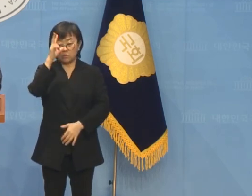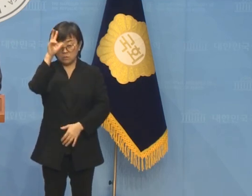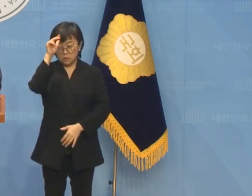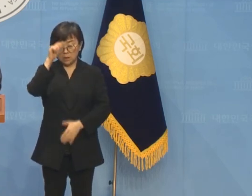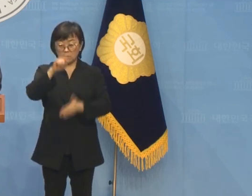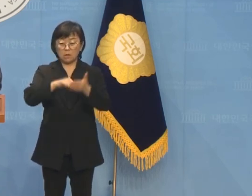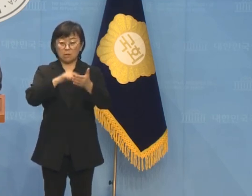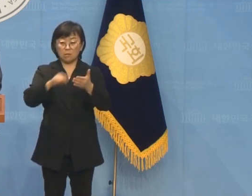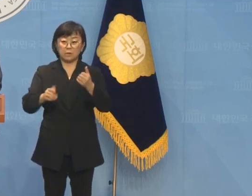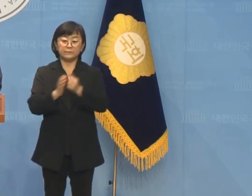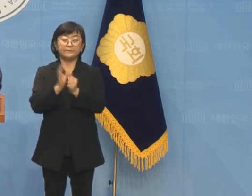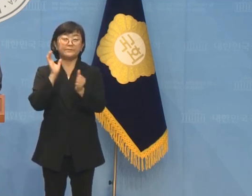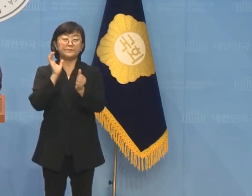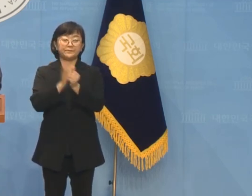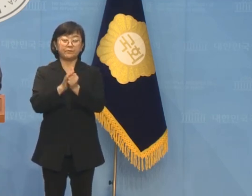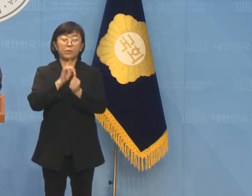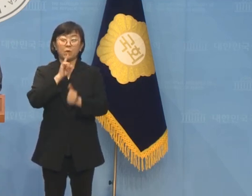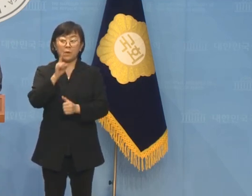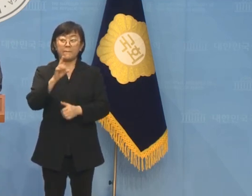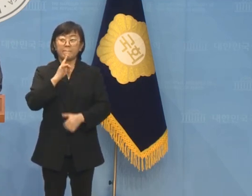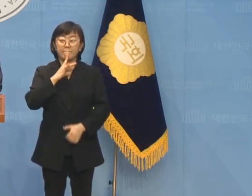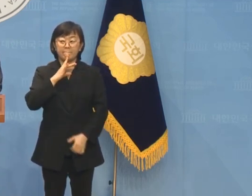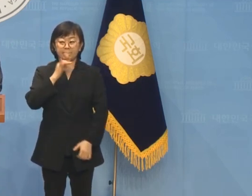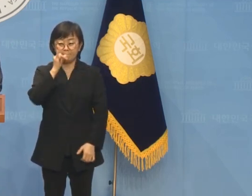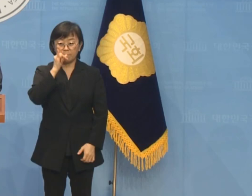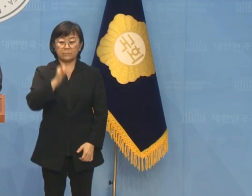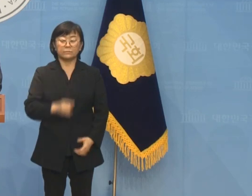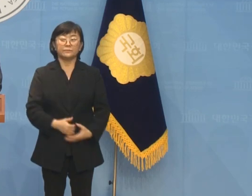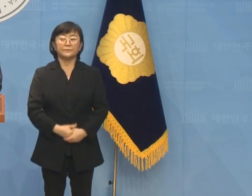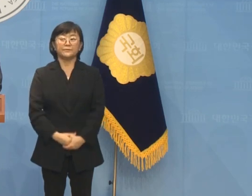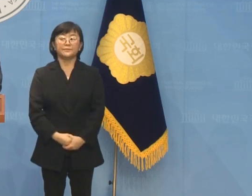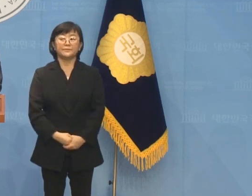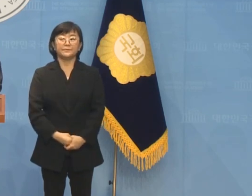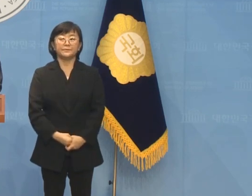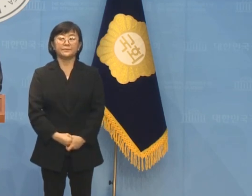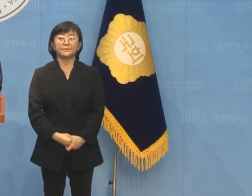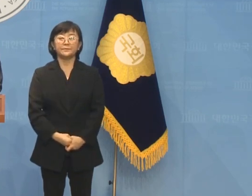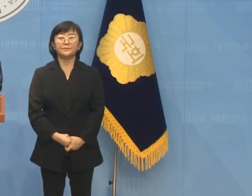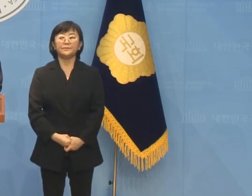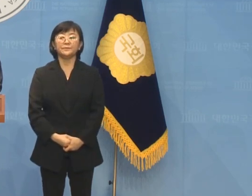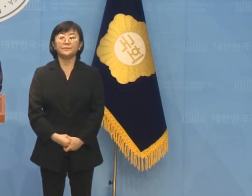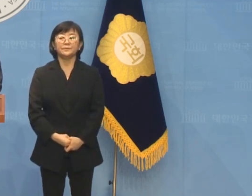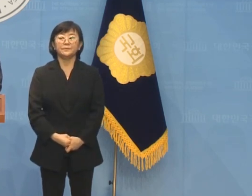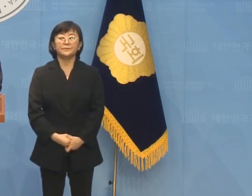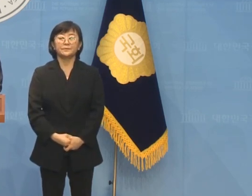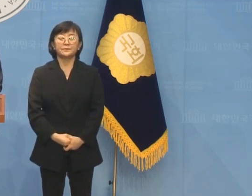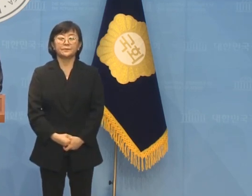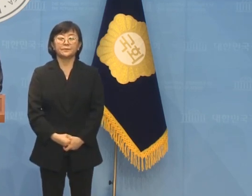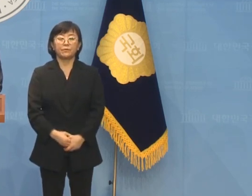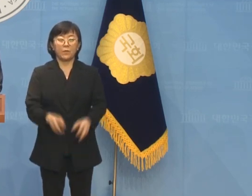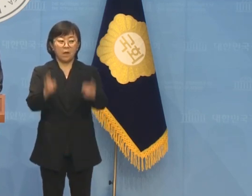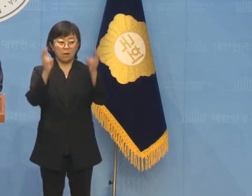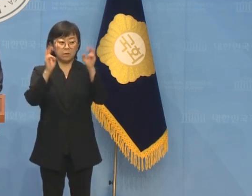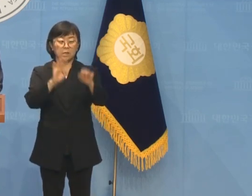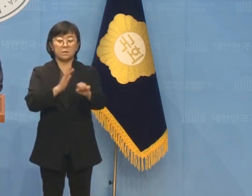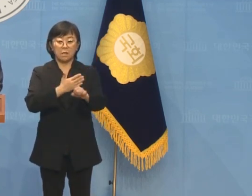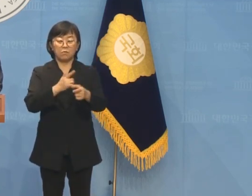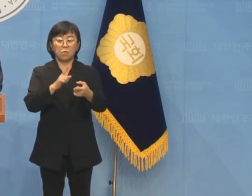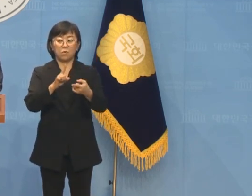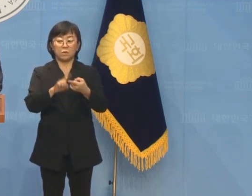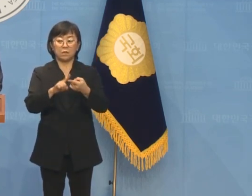뒷쇄우기 주장만이 있었을 뿐입니다. 회사의 잘못을